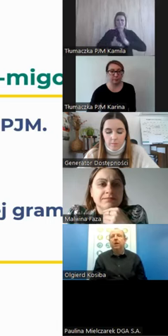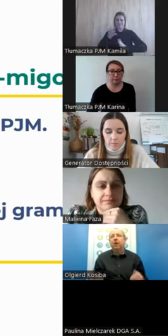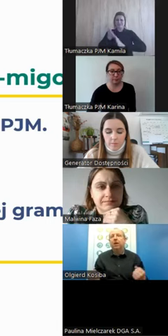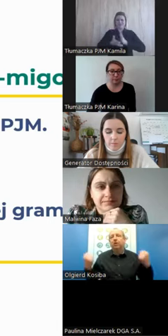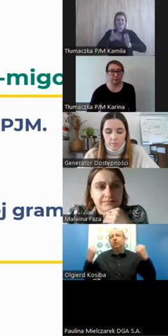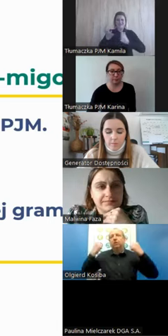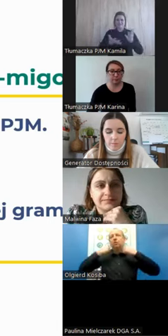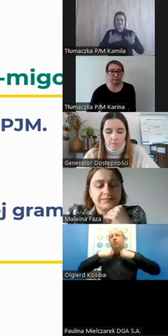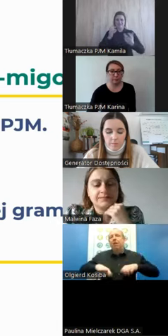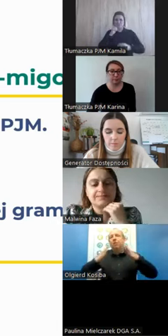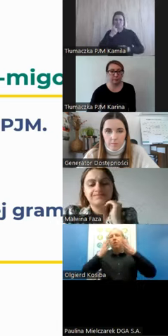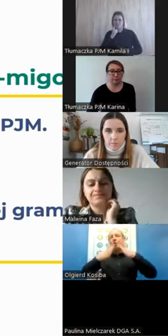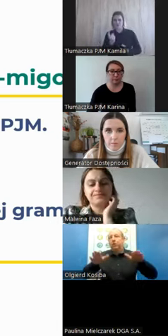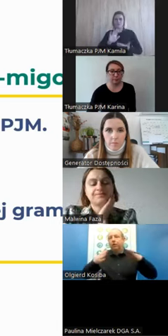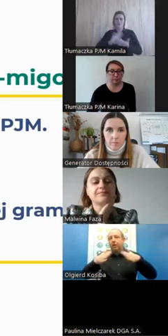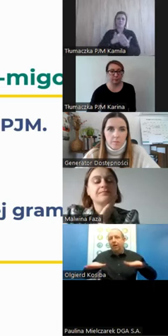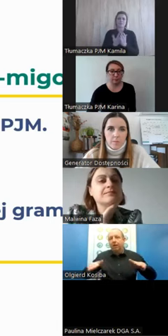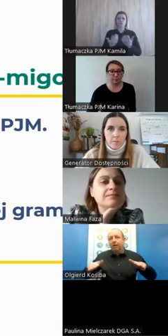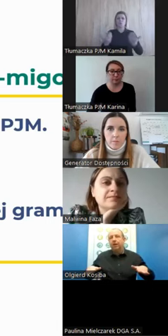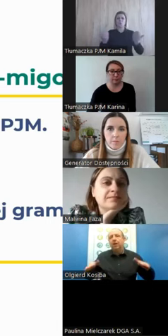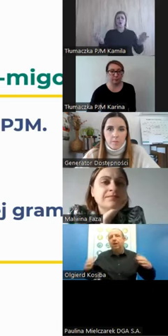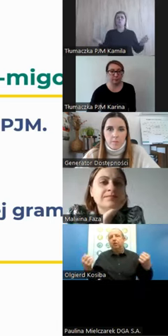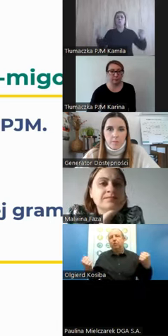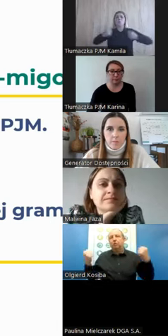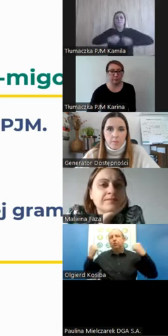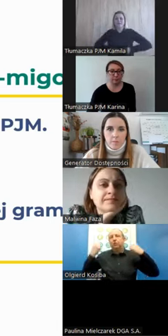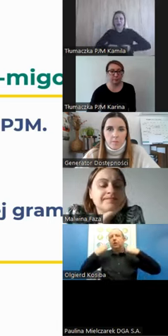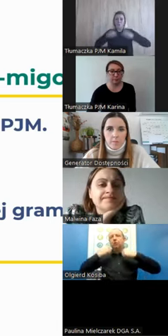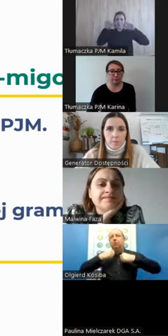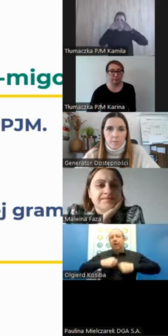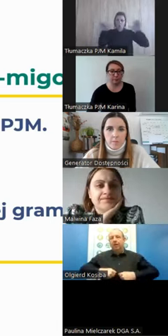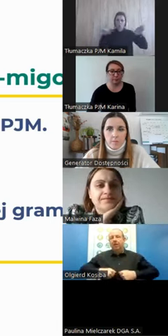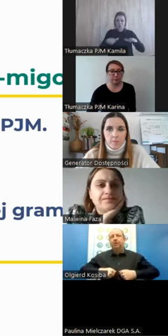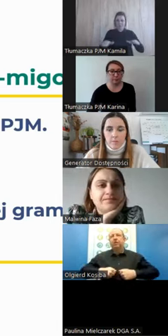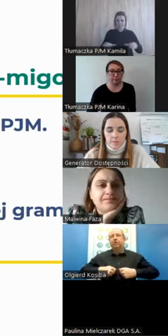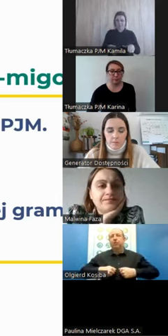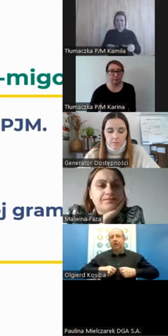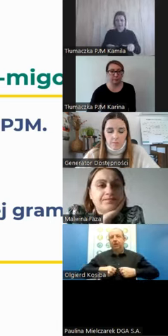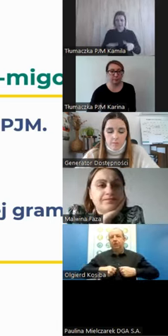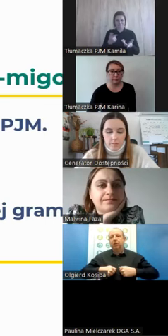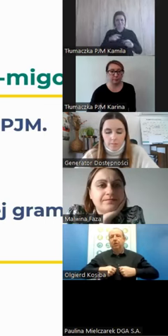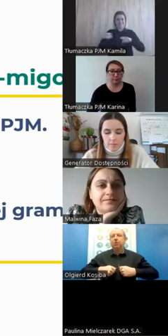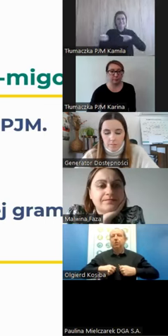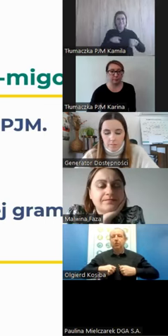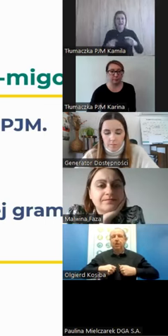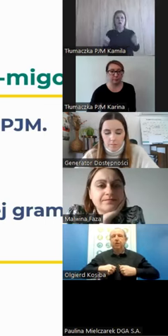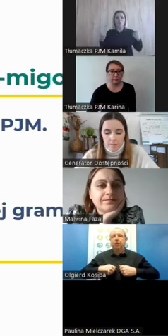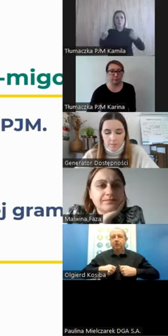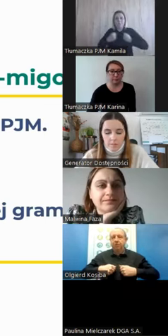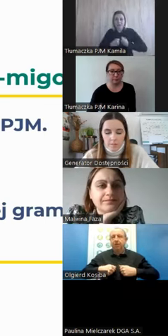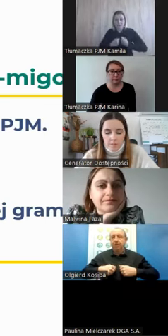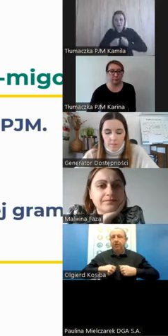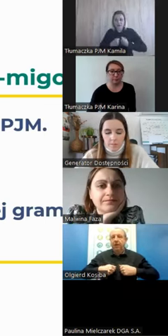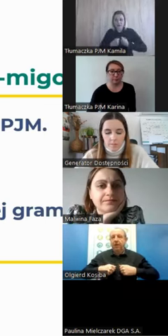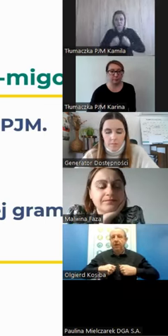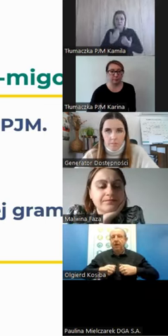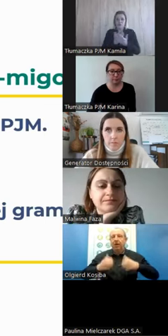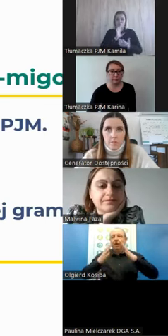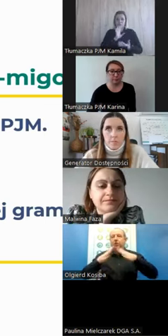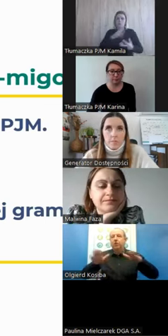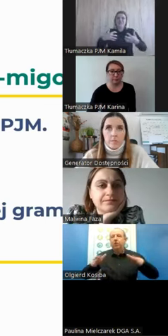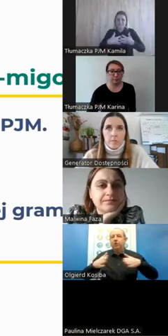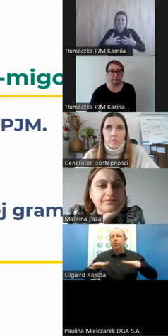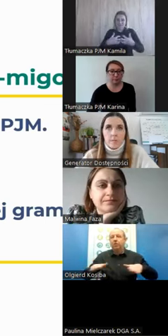wiem, miga, że ubrałem choinkę, nie? Czyli użył znaku ubierać się w kontekście nałożenia na siebie sweterka